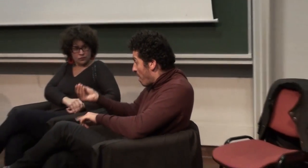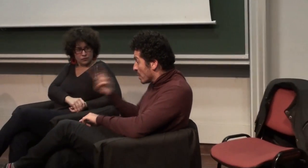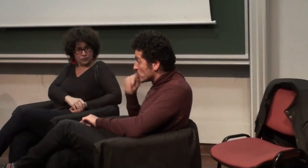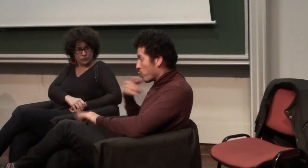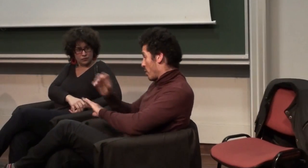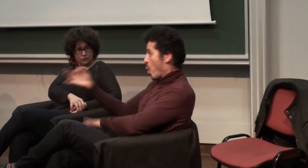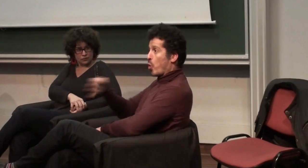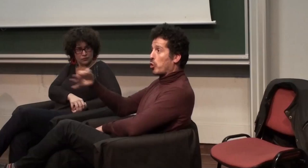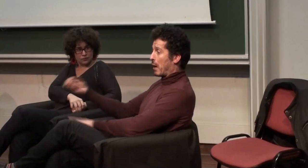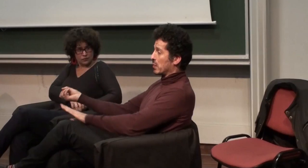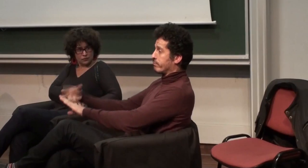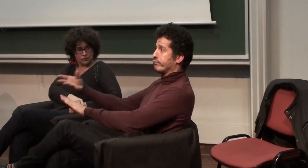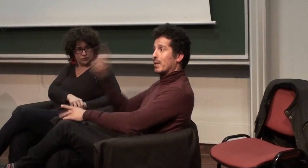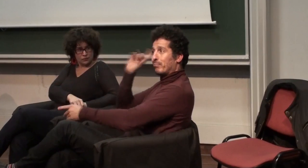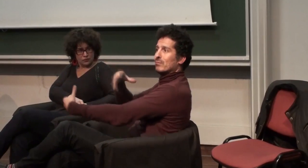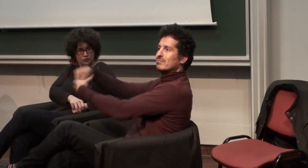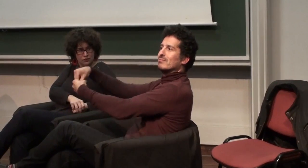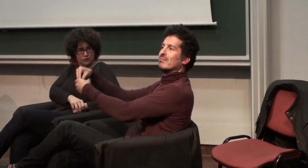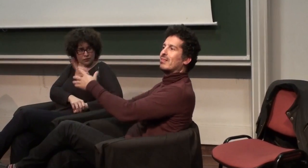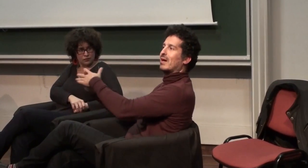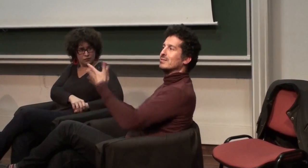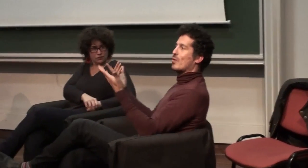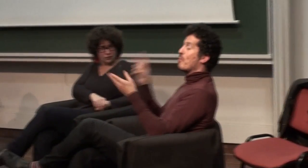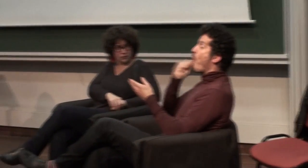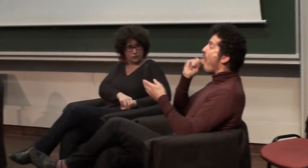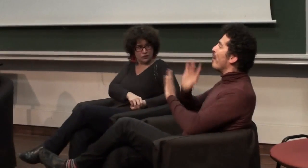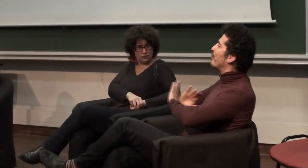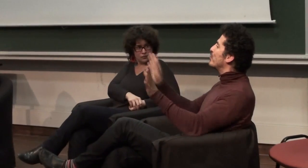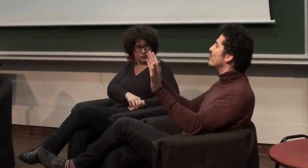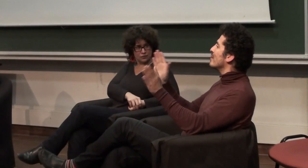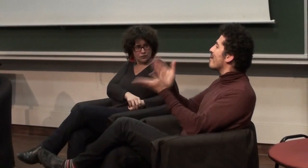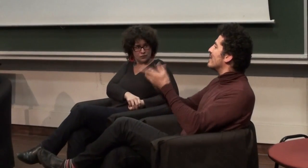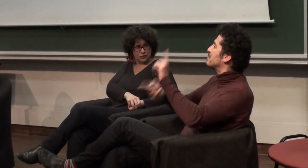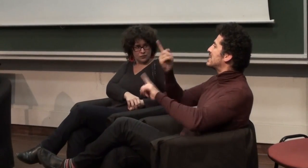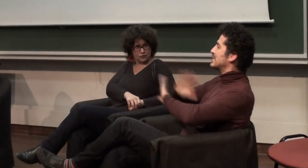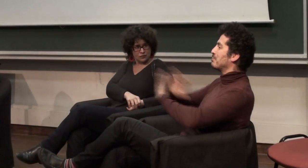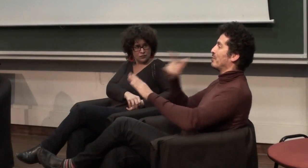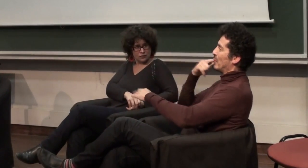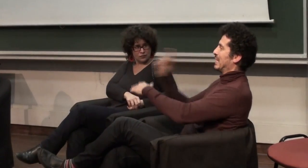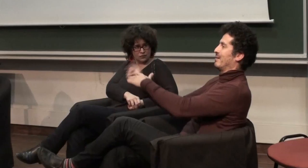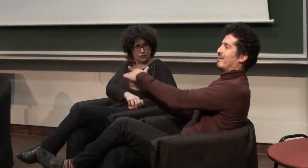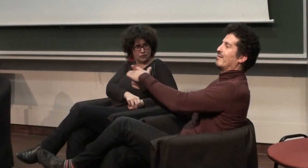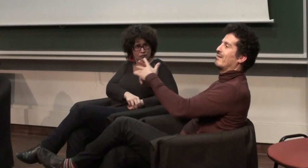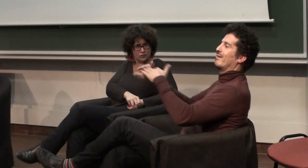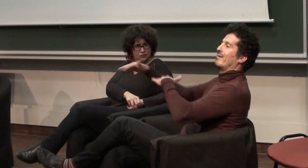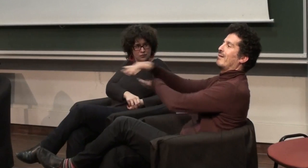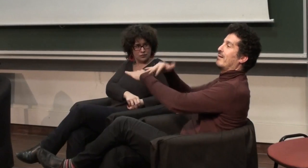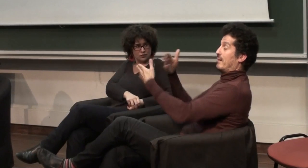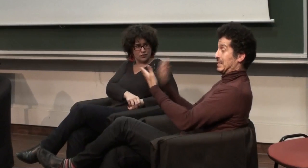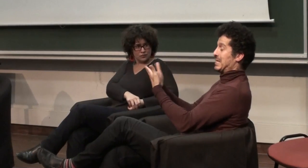donc les enfants sourds maintenant c'est quelque chose qui est automatique l'implantation il n'y a plus il n vraiment pas de réflexion là-dessus et